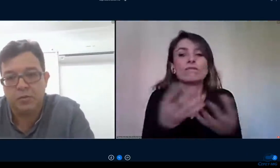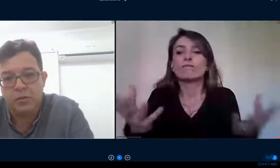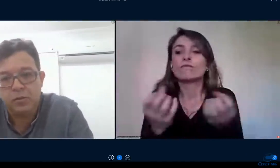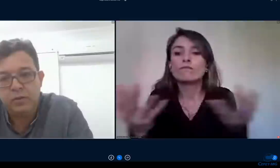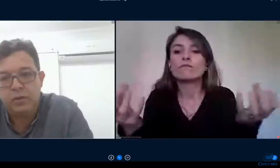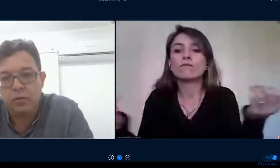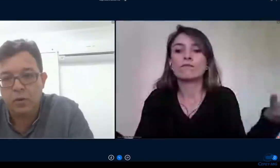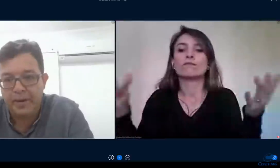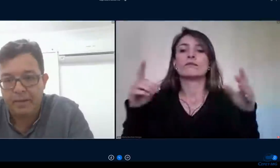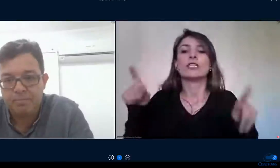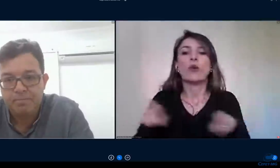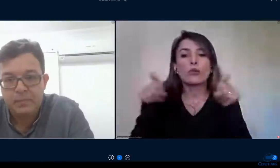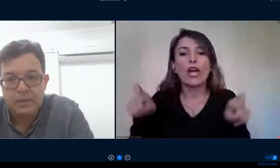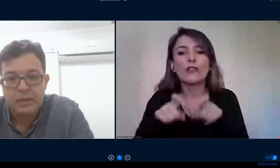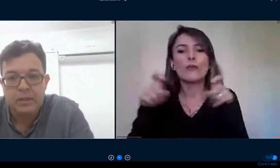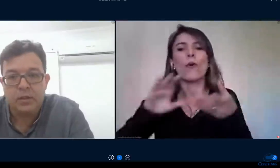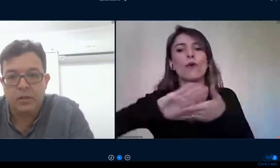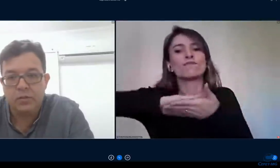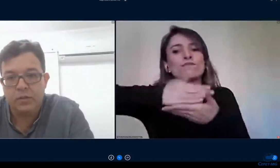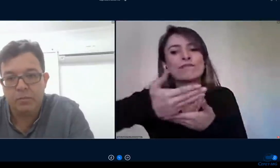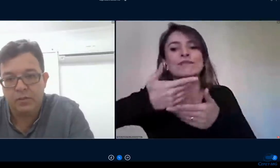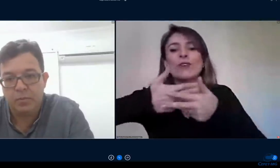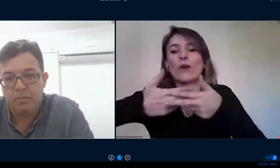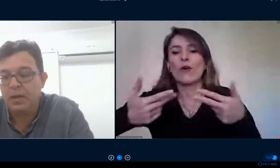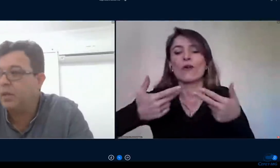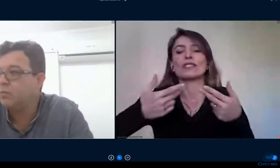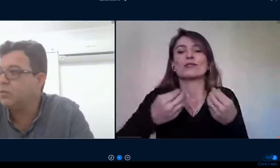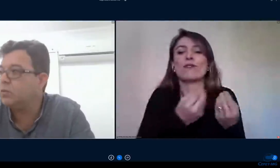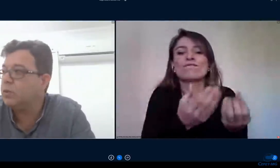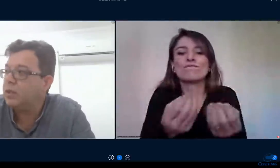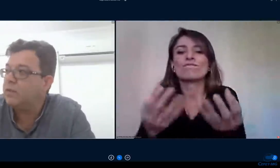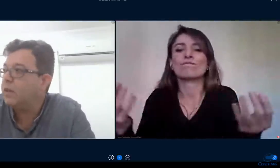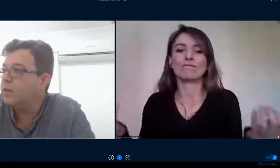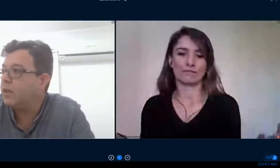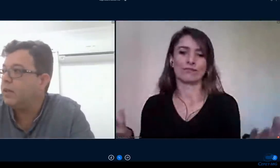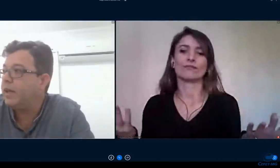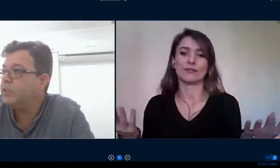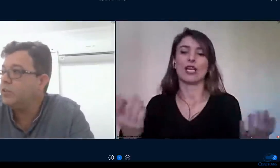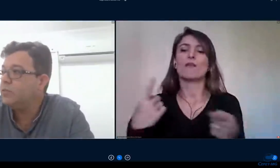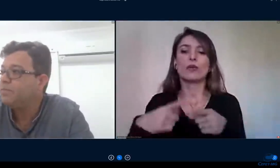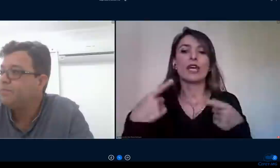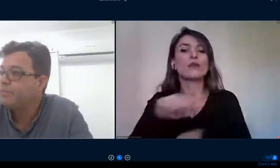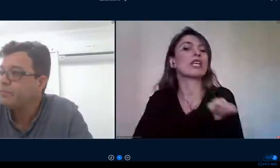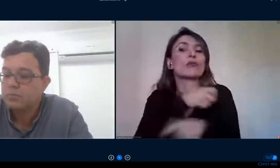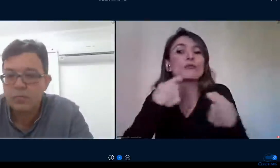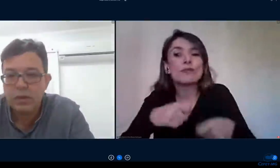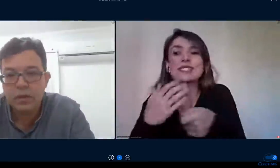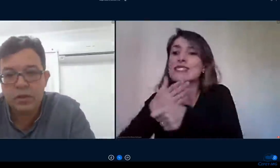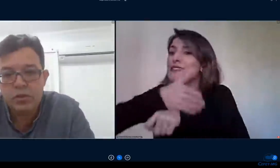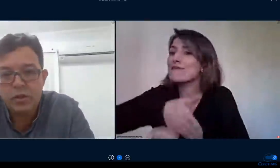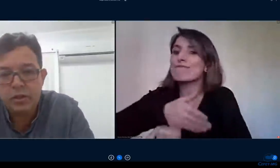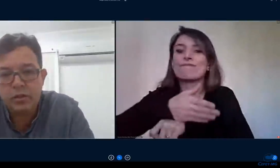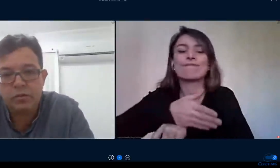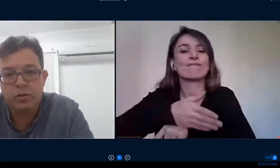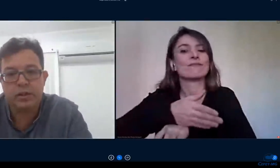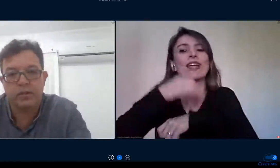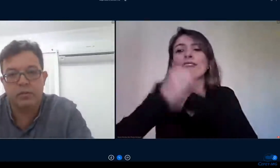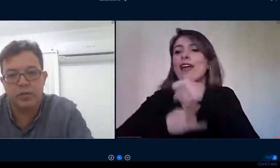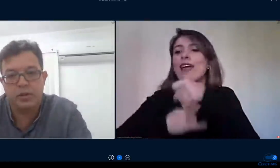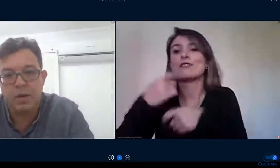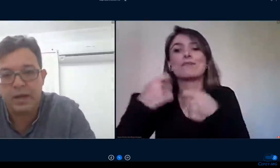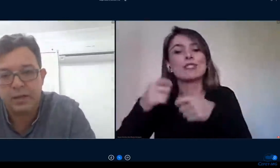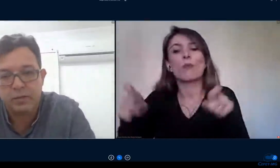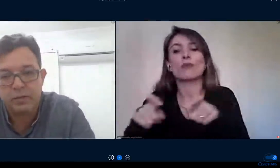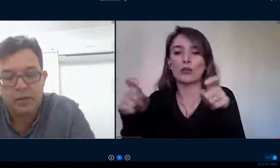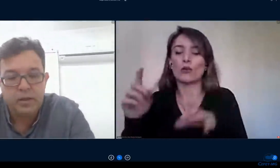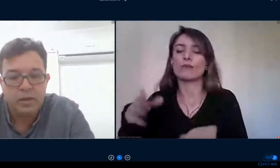eventualmente os professores iriam cobrar então nós fizemos esse mapeamento de estudantes sem internet e de estudantes